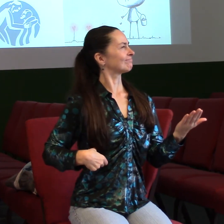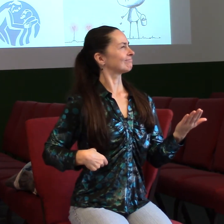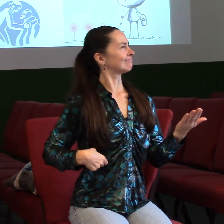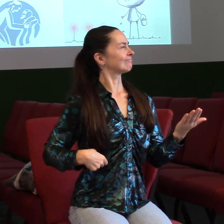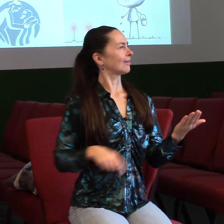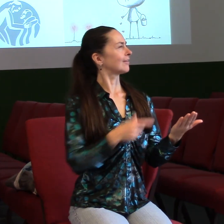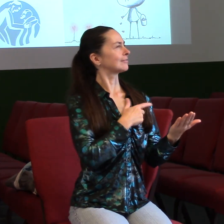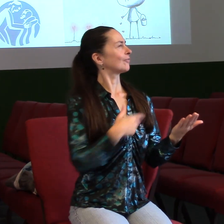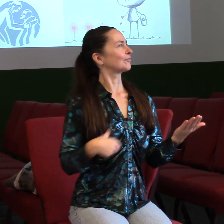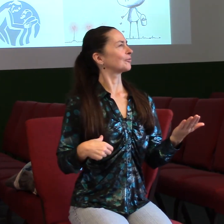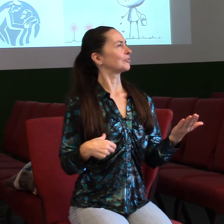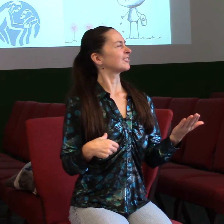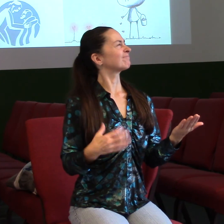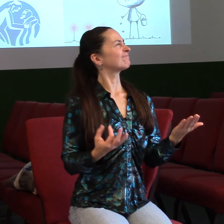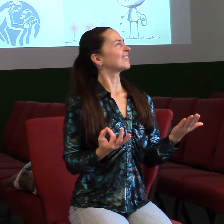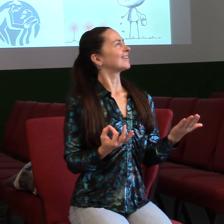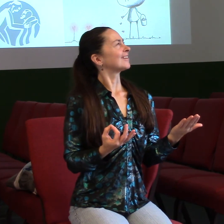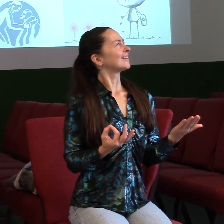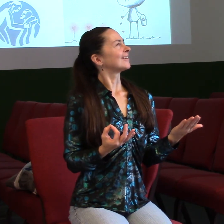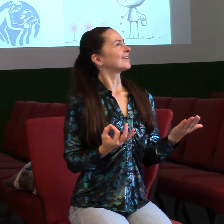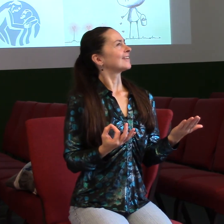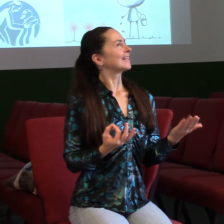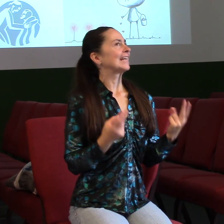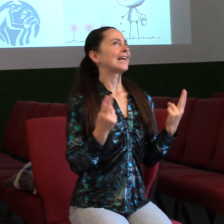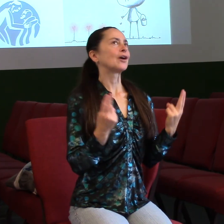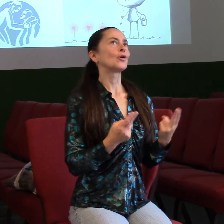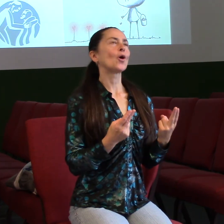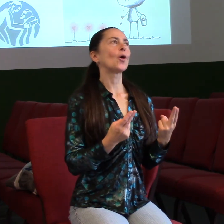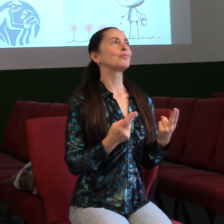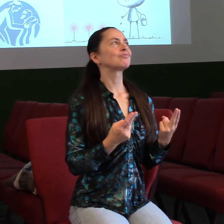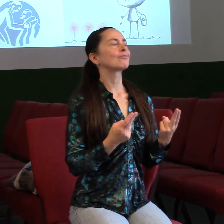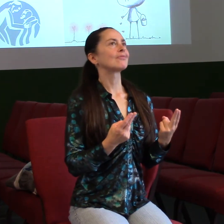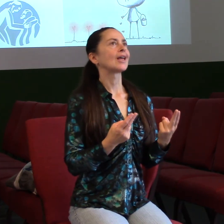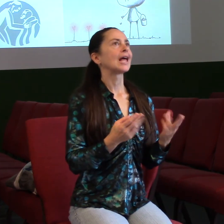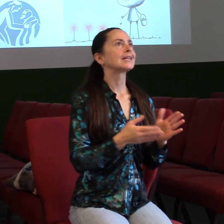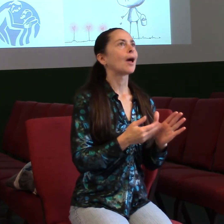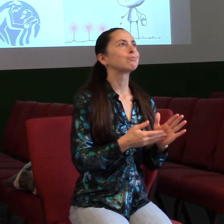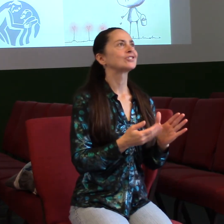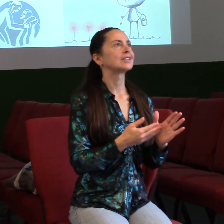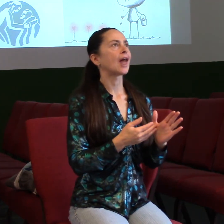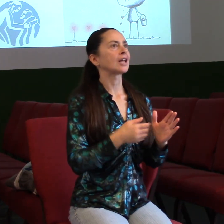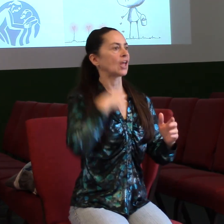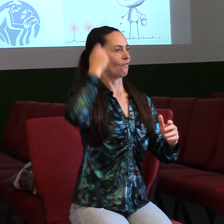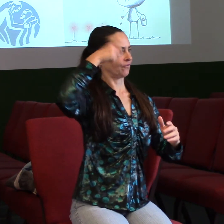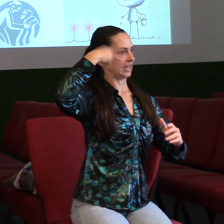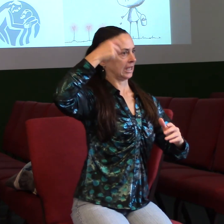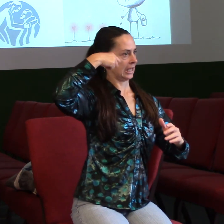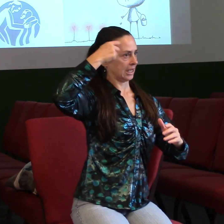Laskavost je něco jako, já se hrozně moc líbí obraz, že to je něco jako hudba ve filmu. Když se díváte na nějaký film,